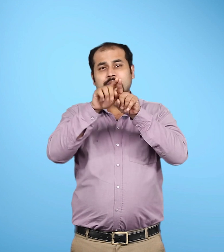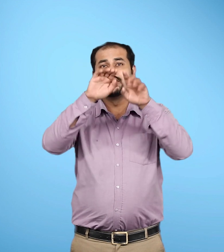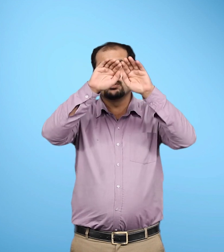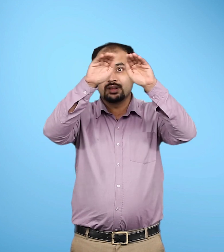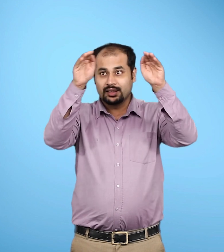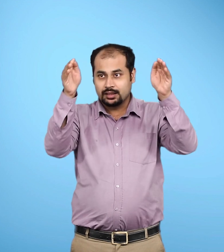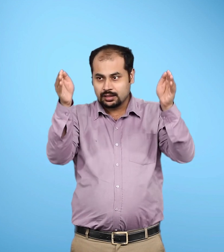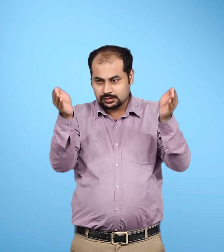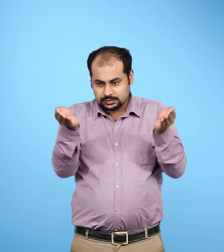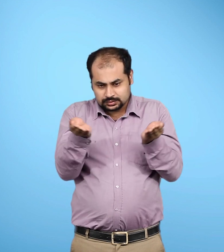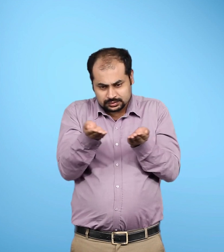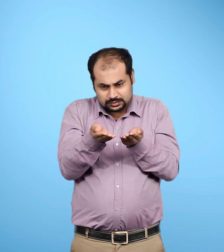प्रिथ्वी के समानाकार